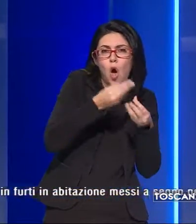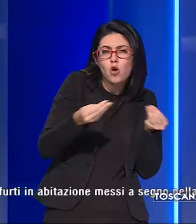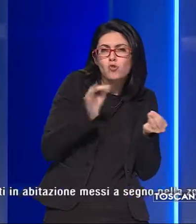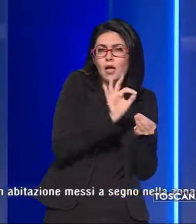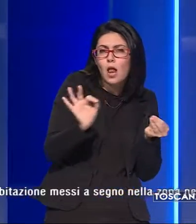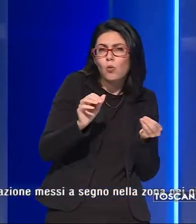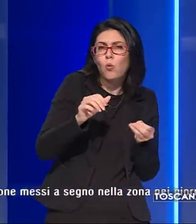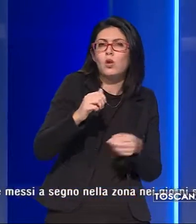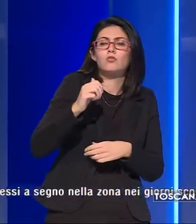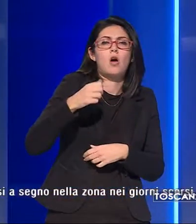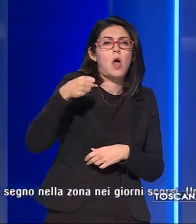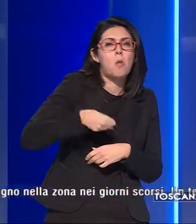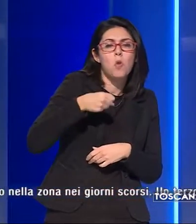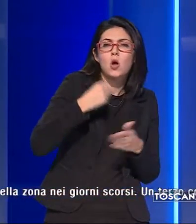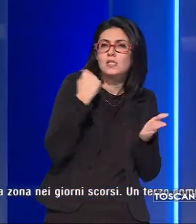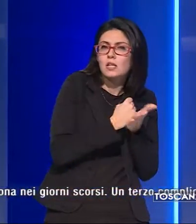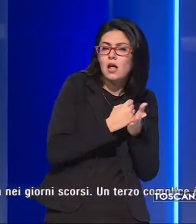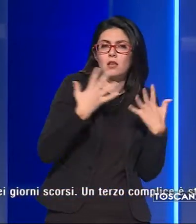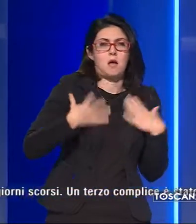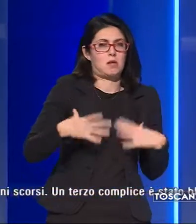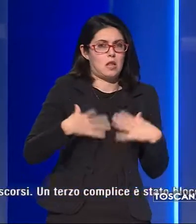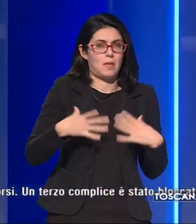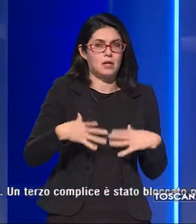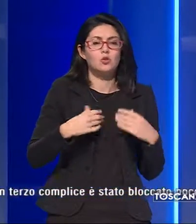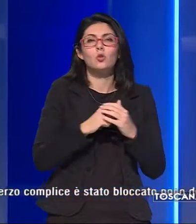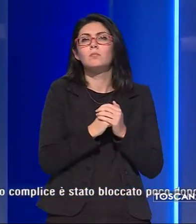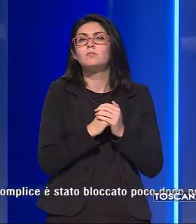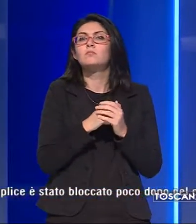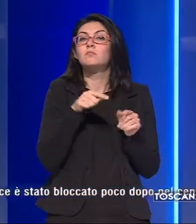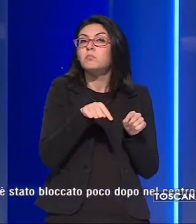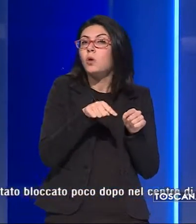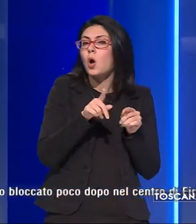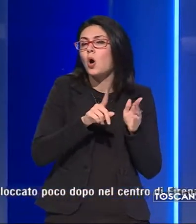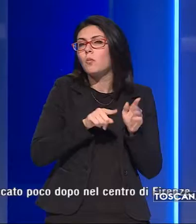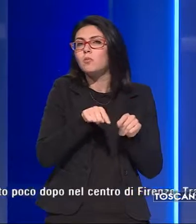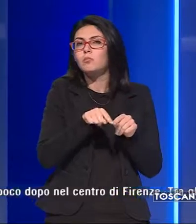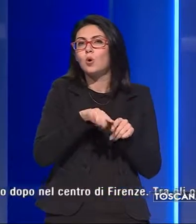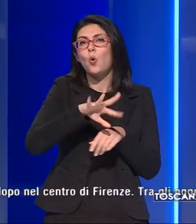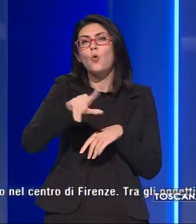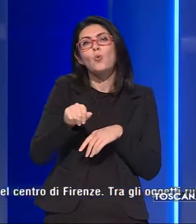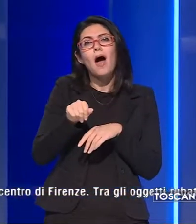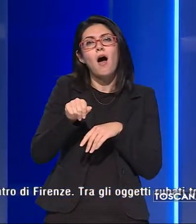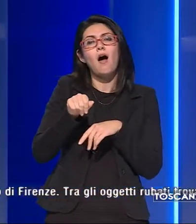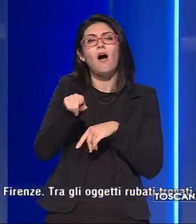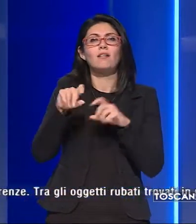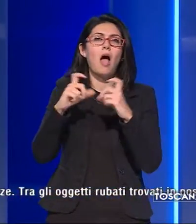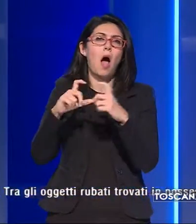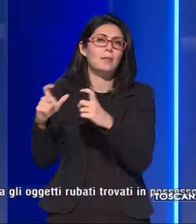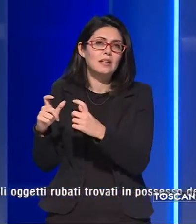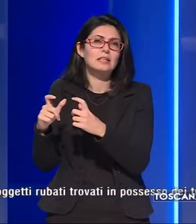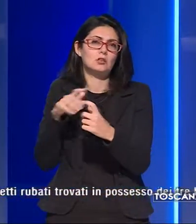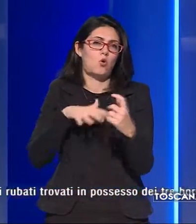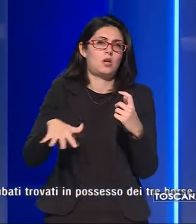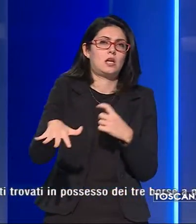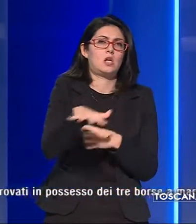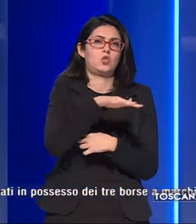cui borse griffate, capi di abbigliamento. Risultati rubati in furti in abitazione messi a segno nella